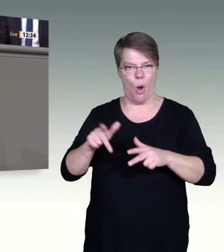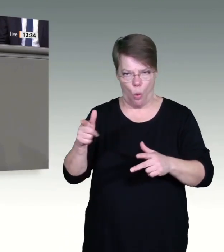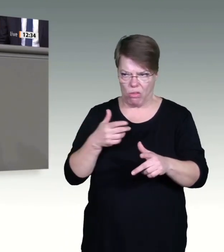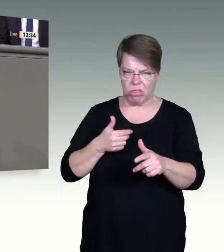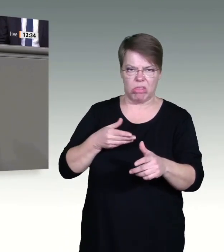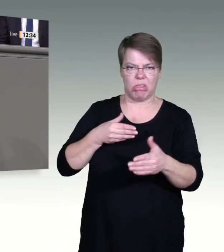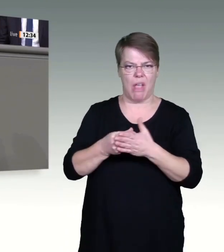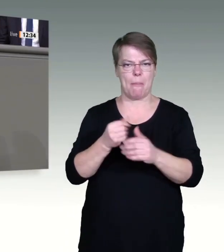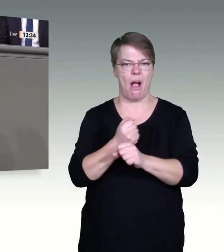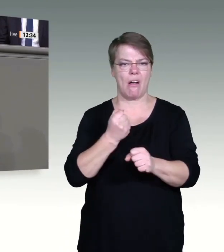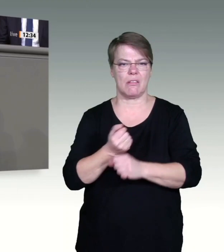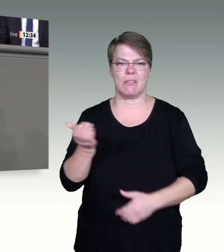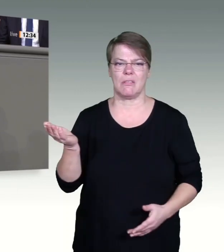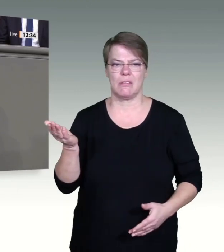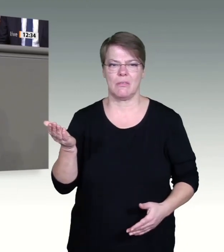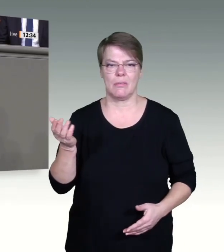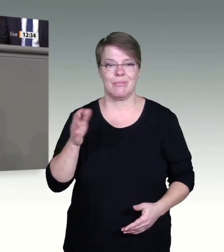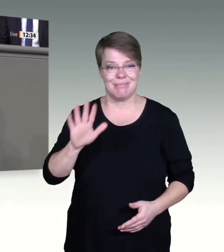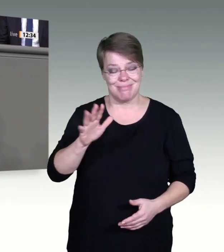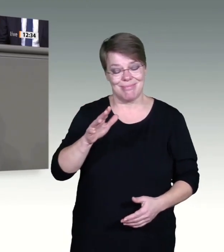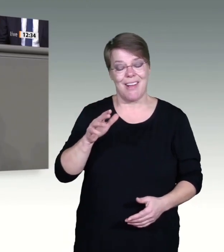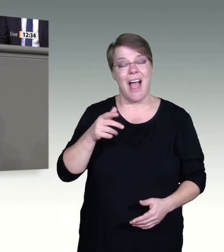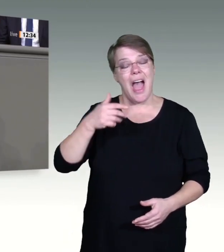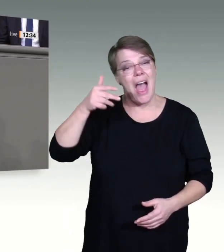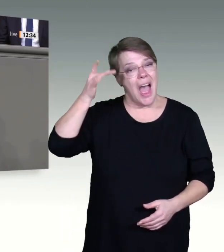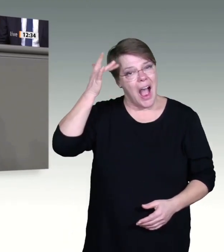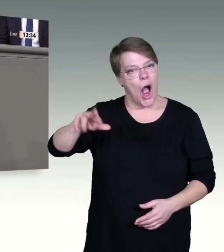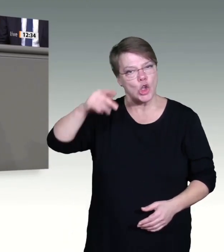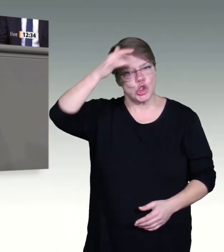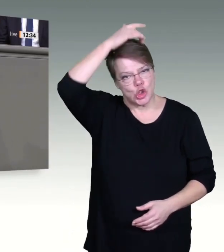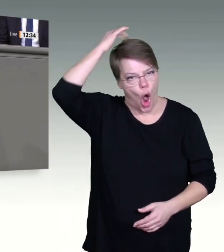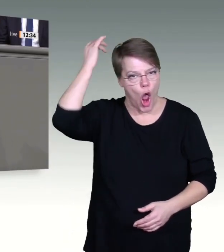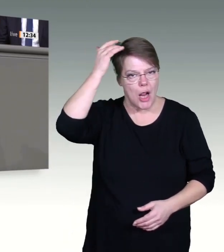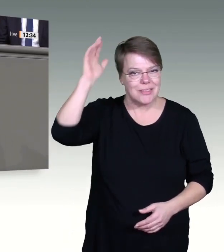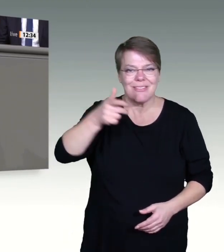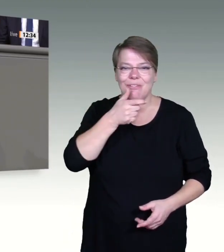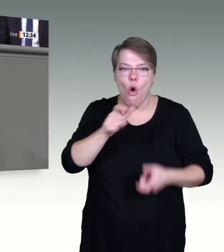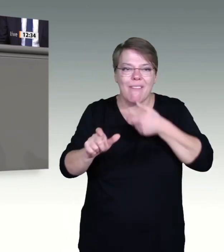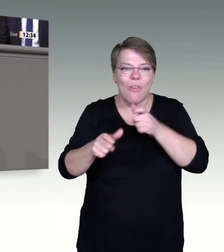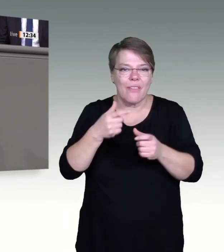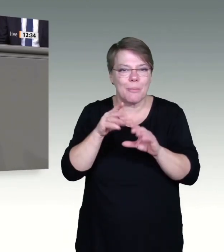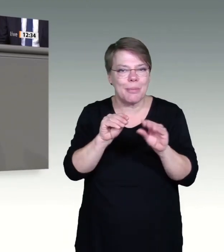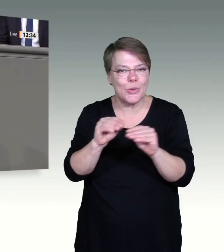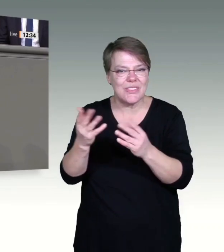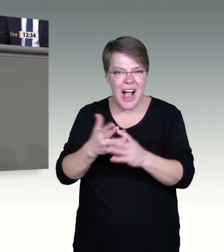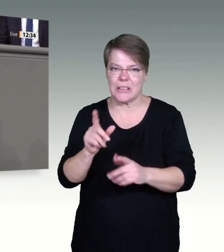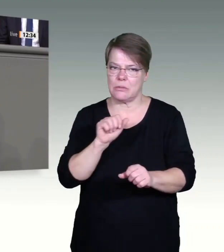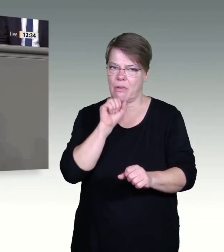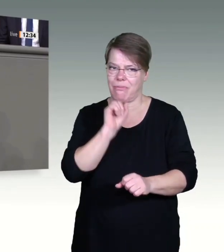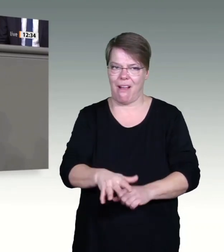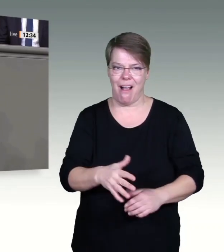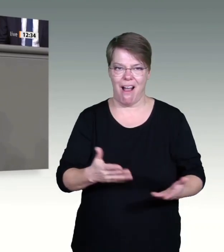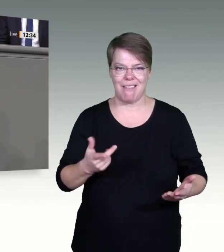ganz deutlich sagen. Die roten Linien zieht das Grundgesetz, auf das Sie sich morgen